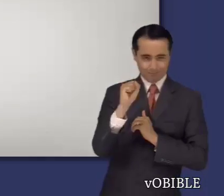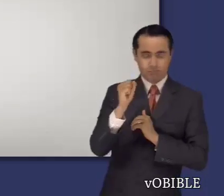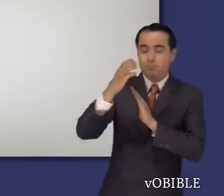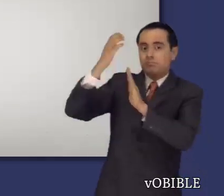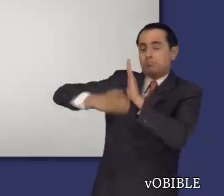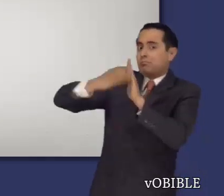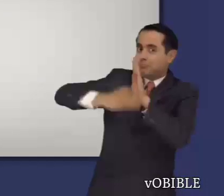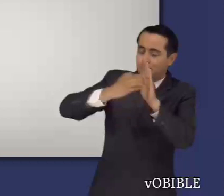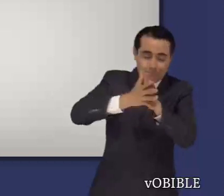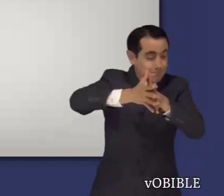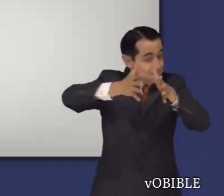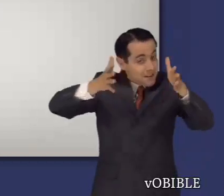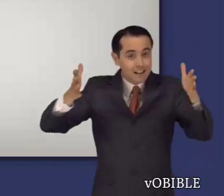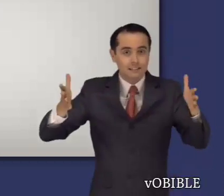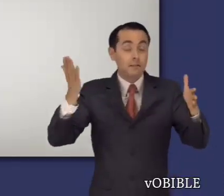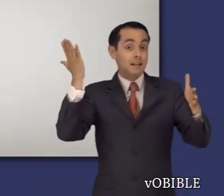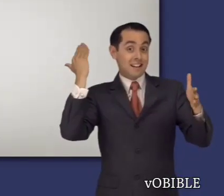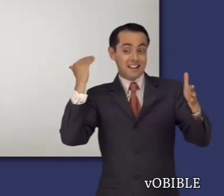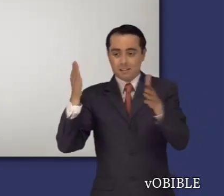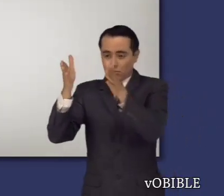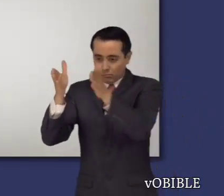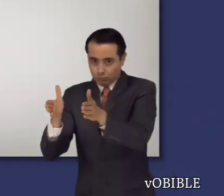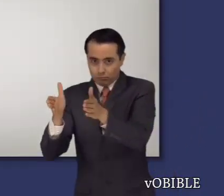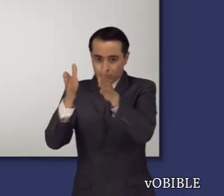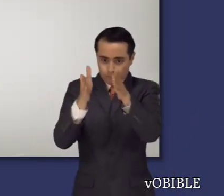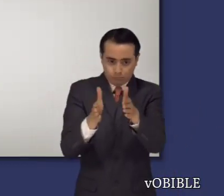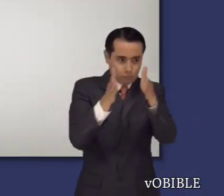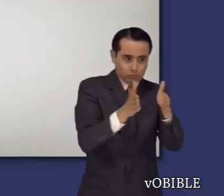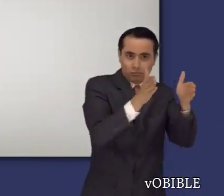Los Salmos están agrupados en cinco libros.